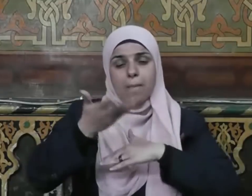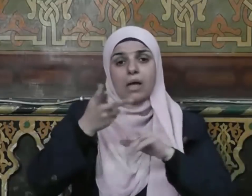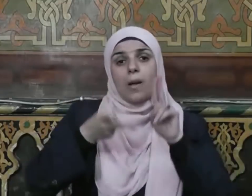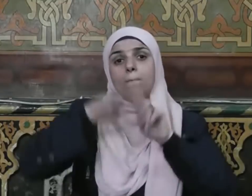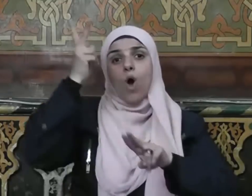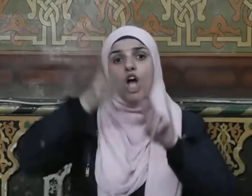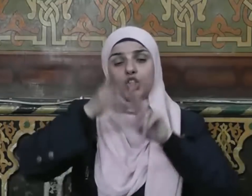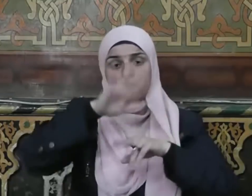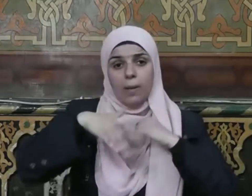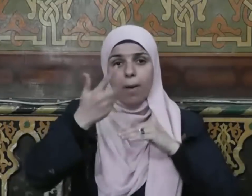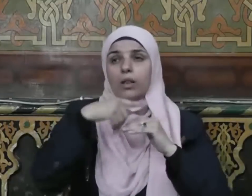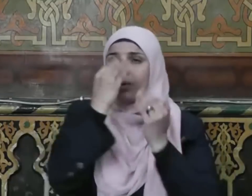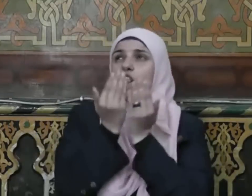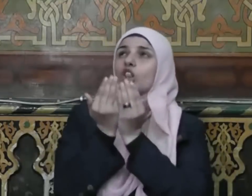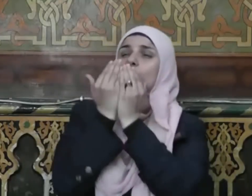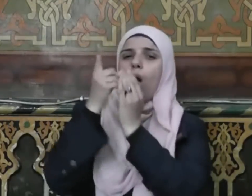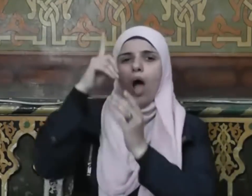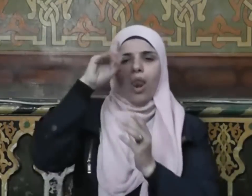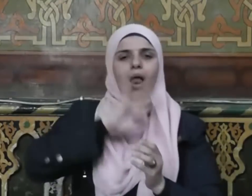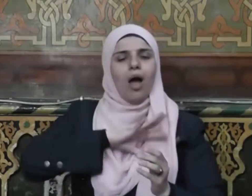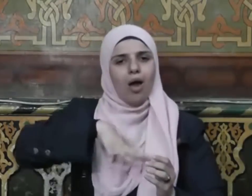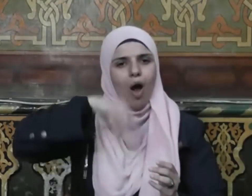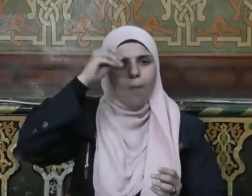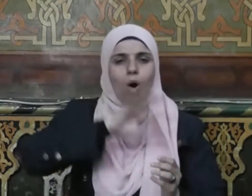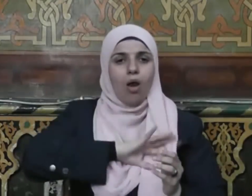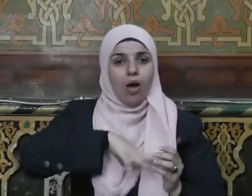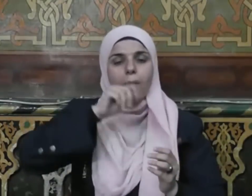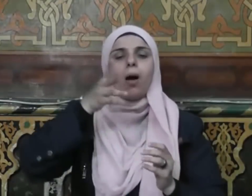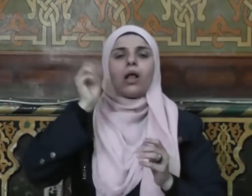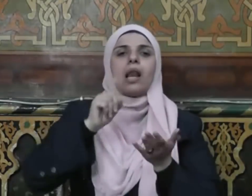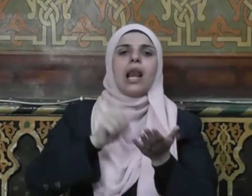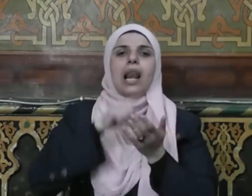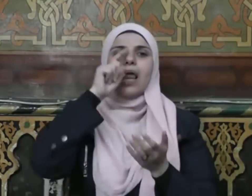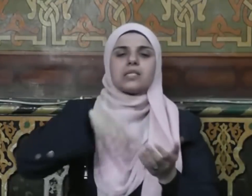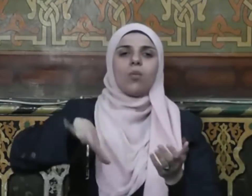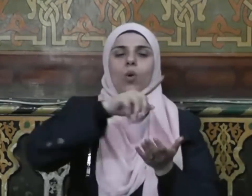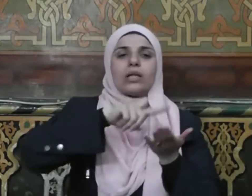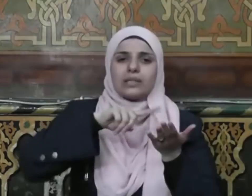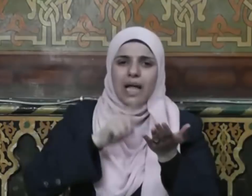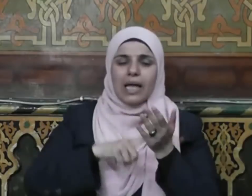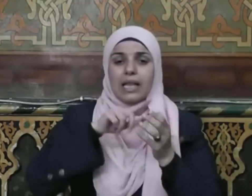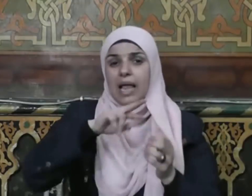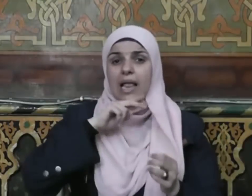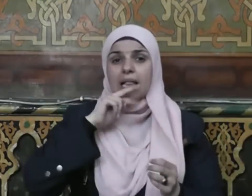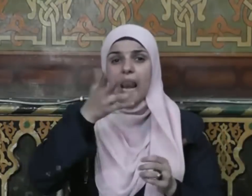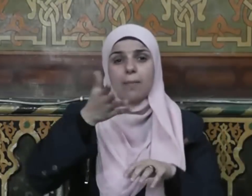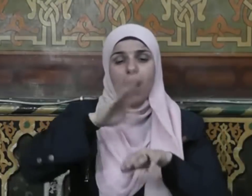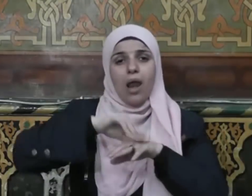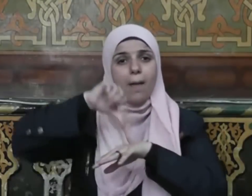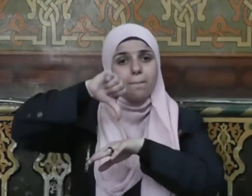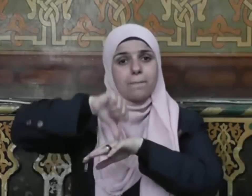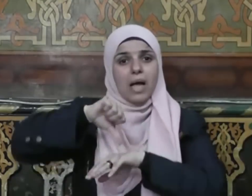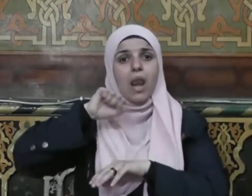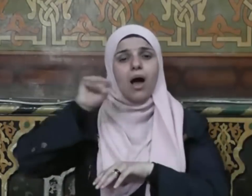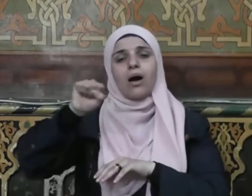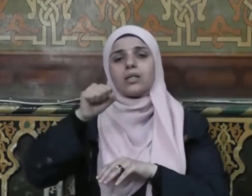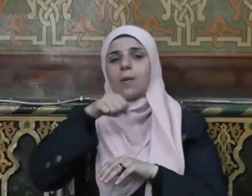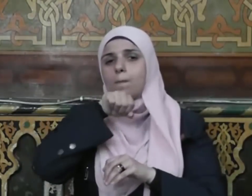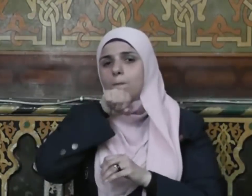والأنصار أن يذكرهم بالدعاء والرحمة على أننا نؤكد أن الحديث عن مكانة أصحاب رسول